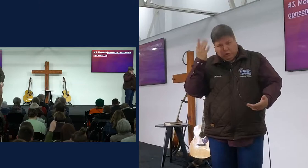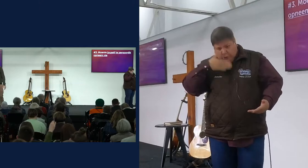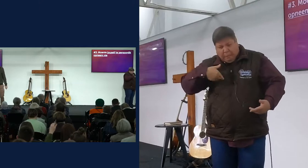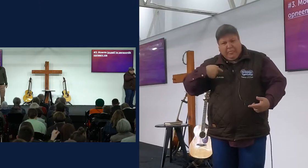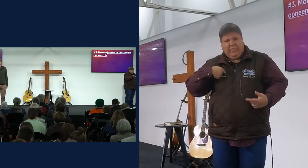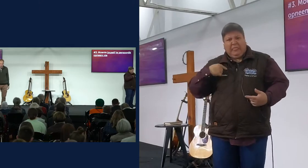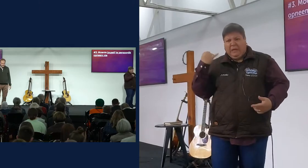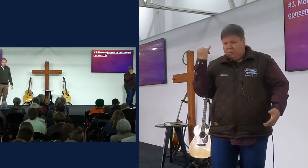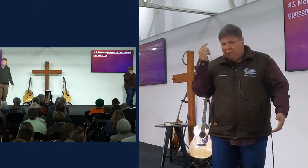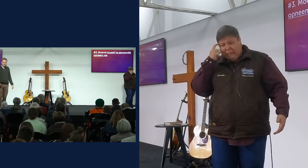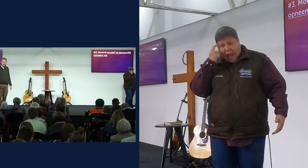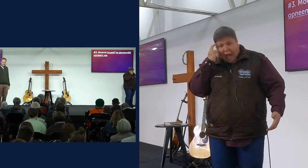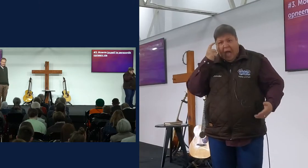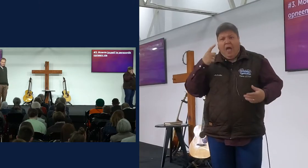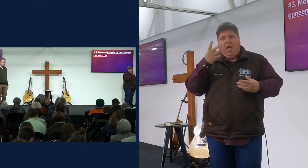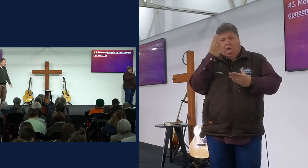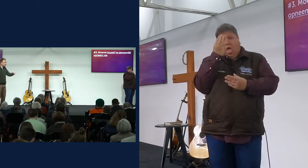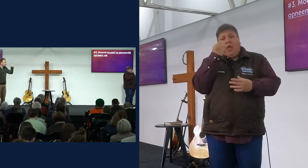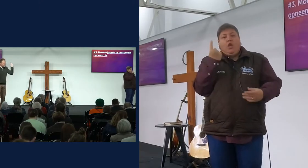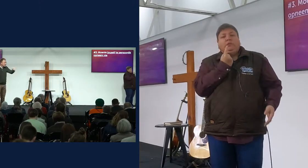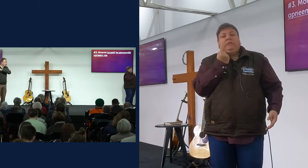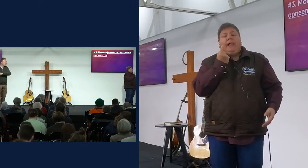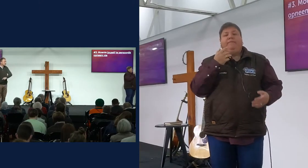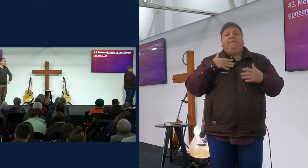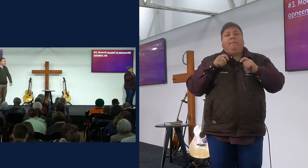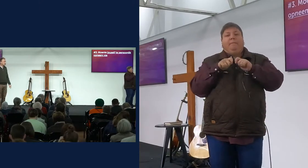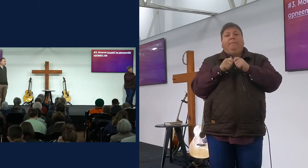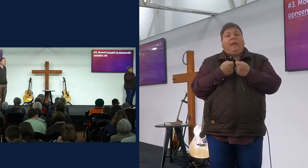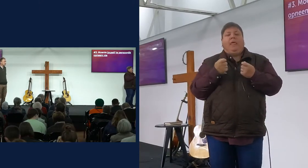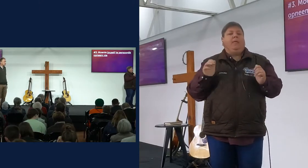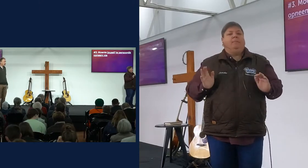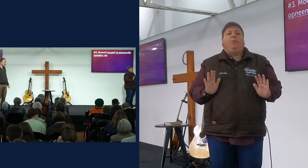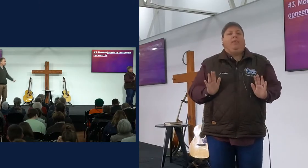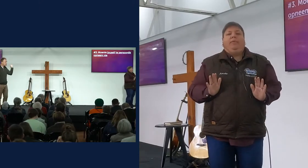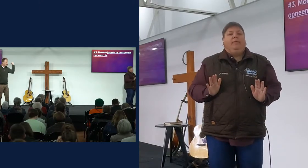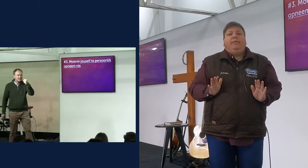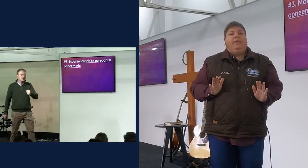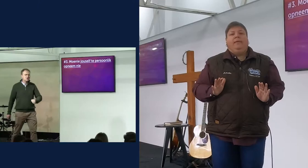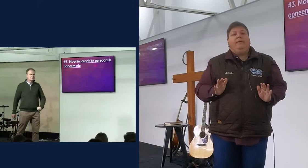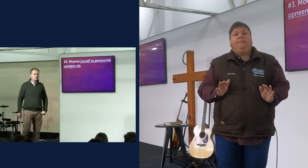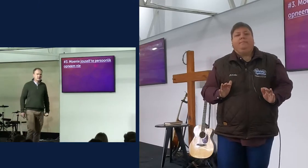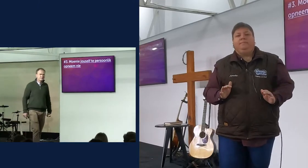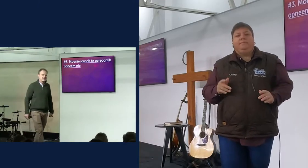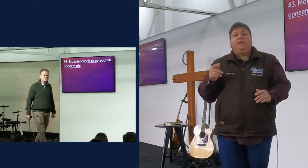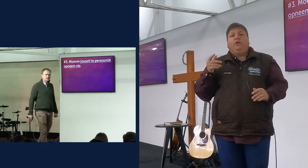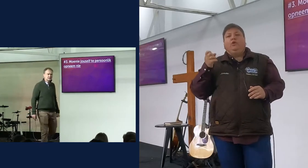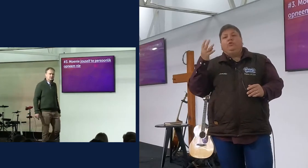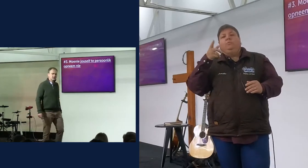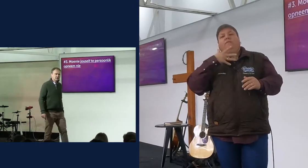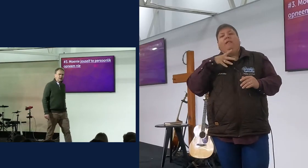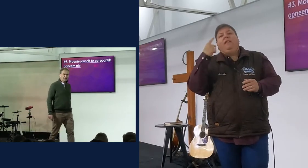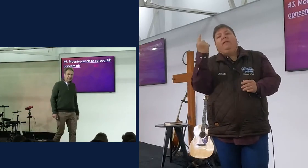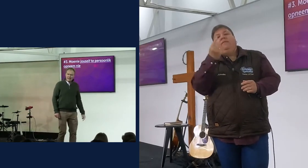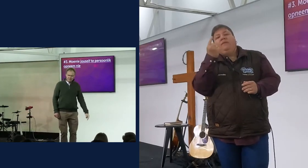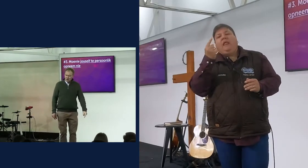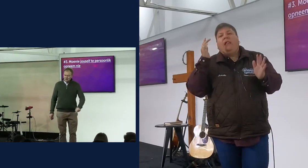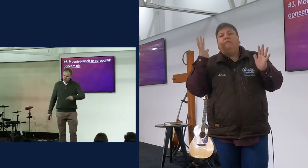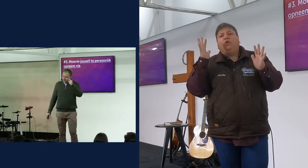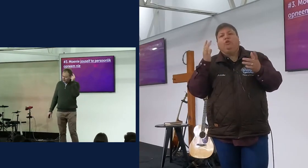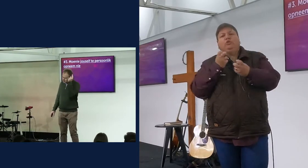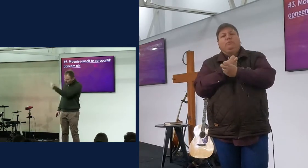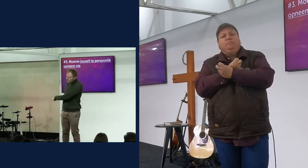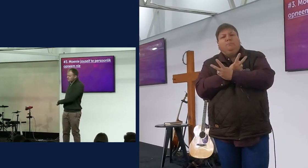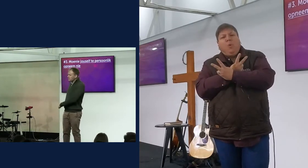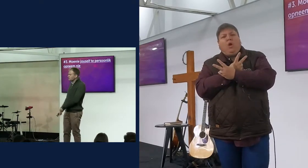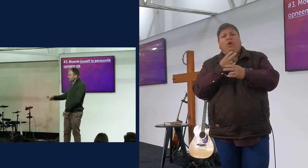ooo, jy gaan dit nie maak nie, weet jy wat, nee, dis nou een ouwe sy stem, ek per ty keer wil, ek wil sy back toeslaan met my vijs, want hy praat